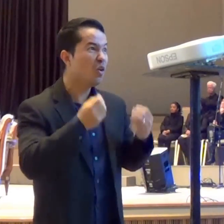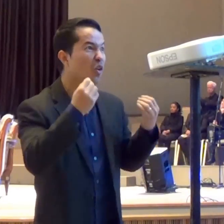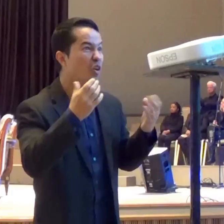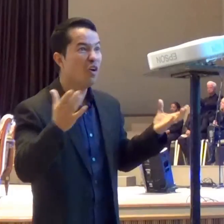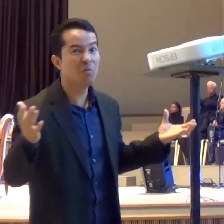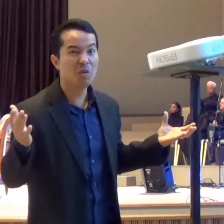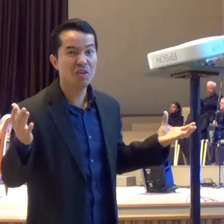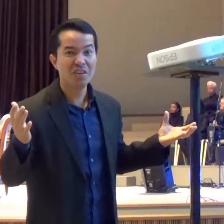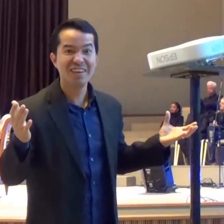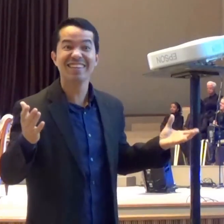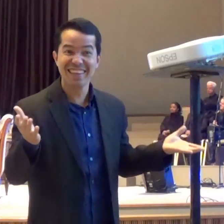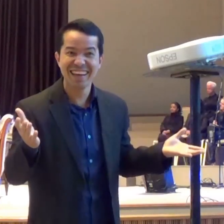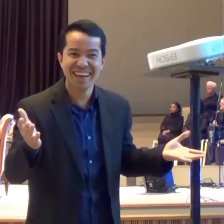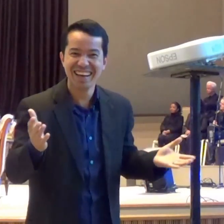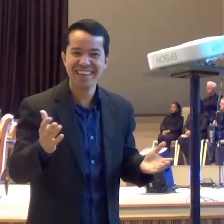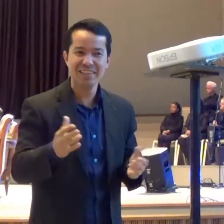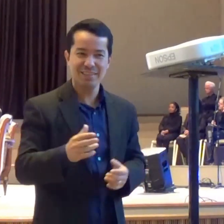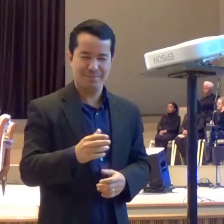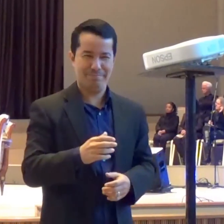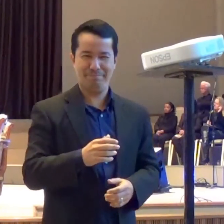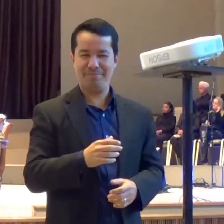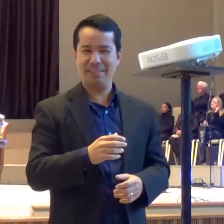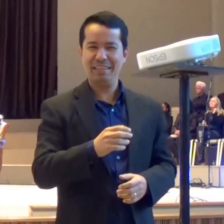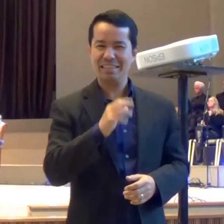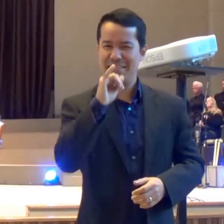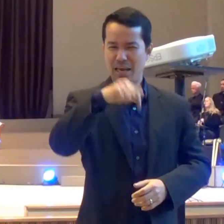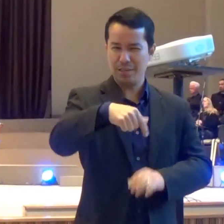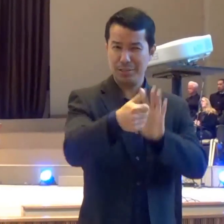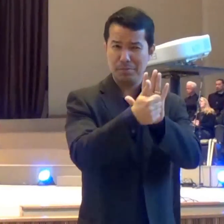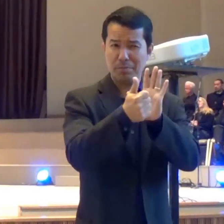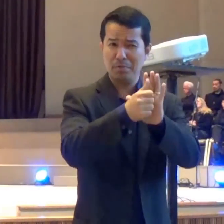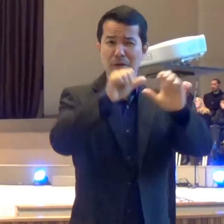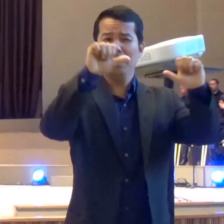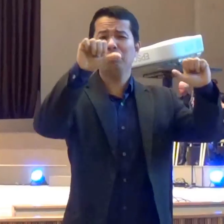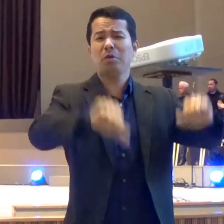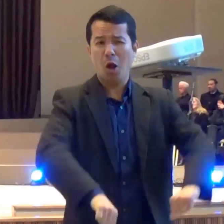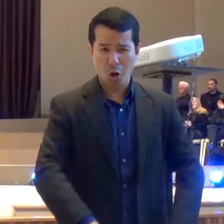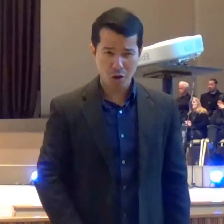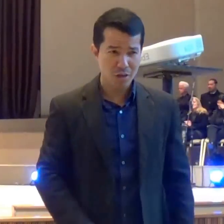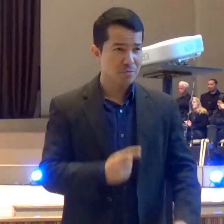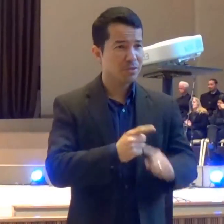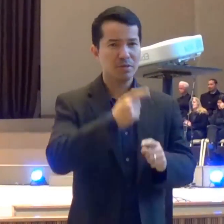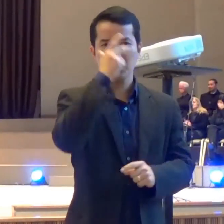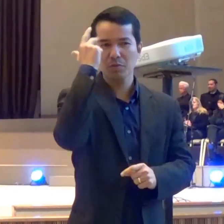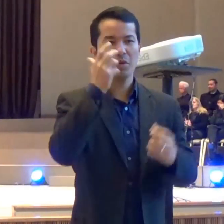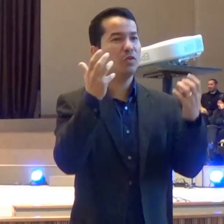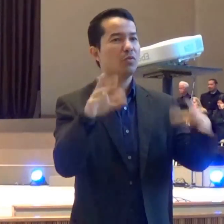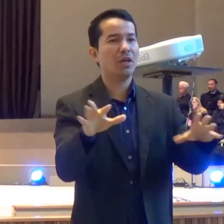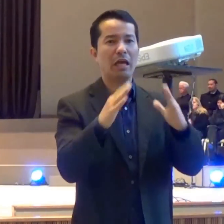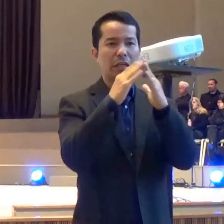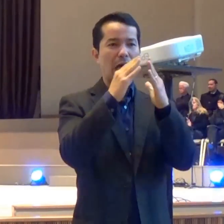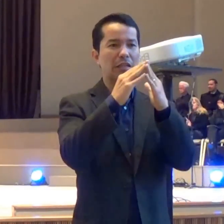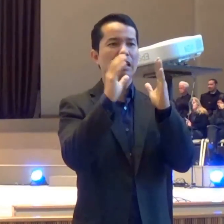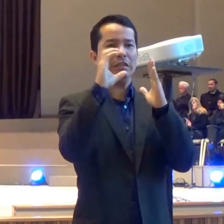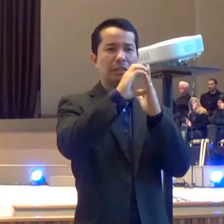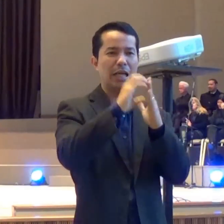ele conhecesse alguns dos crentes da nossa igreja Ia pior ainda Porque eles não querem ceder a casa para fazer célula Não querem ir na